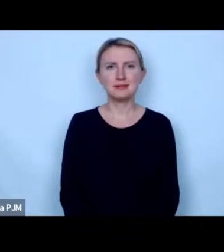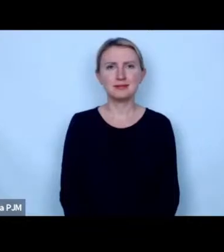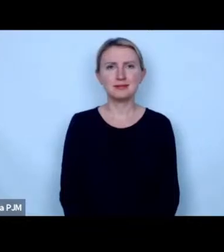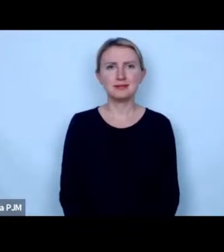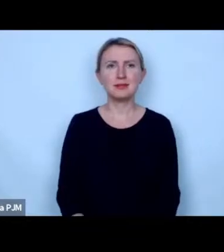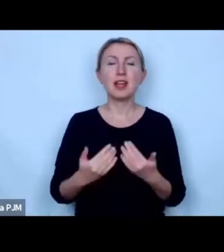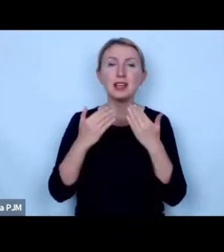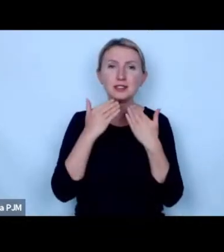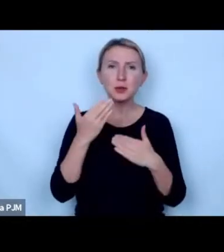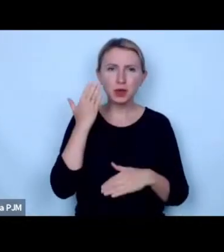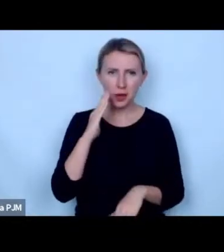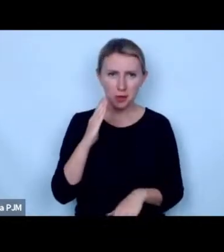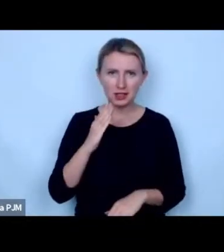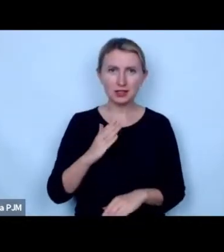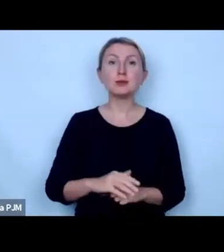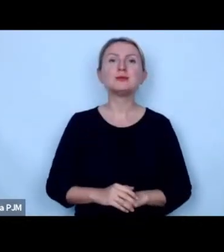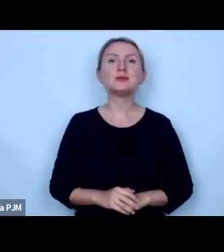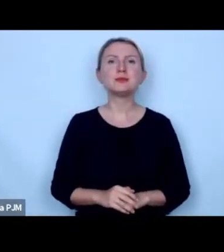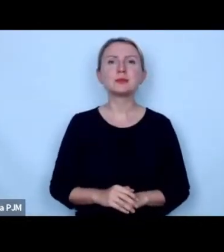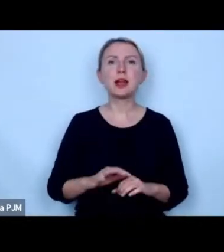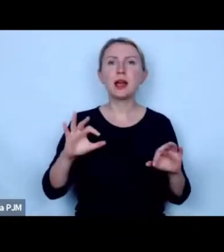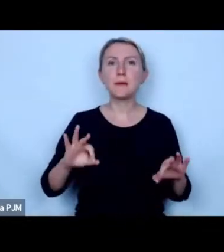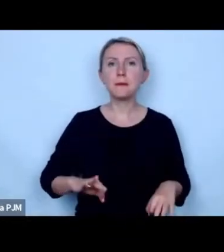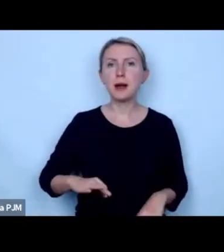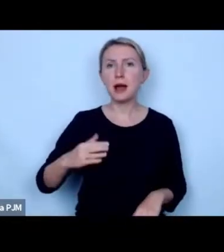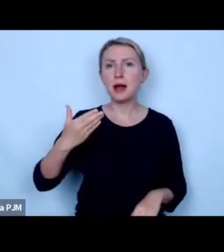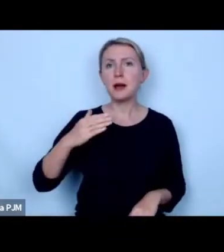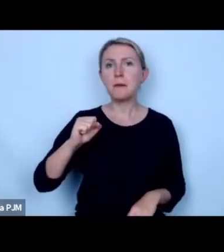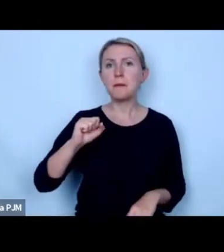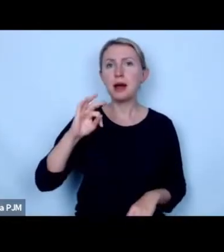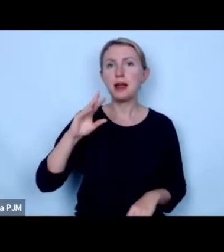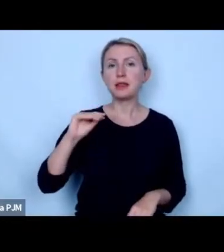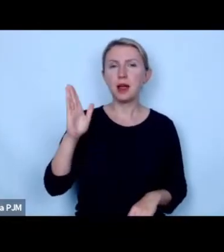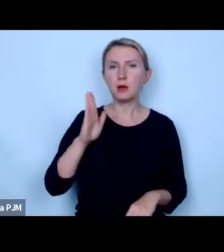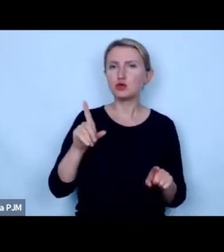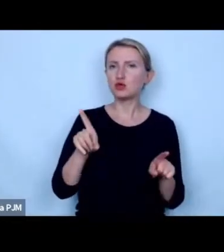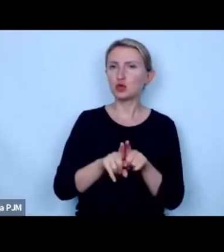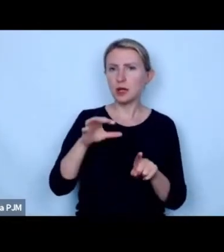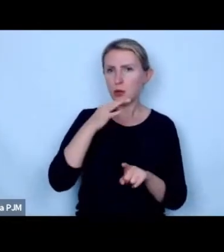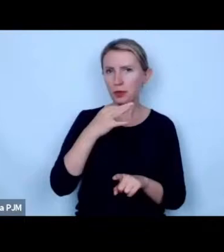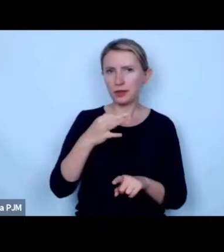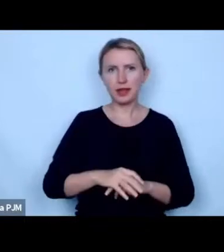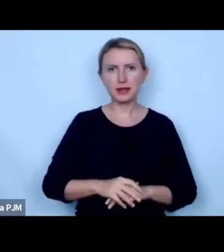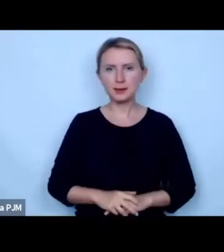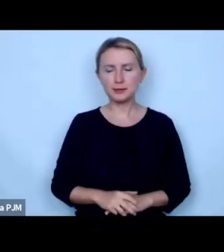dziękuję bardzo za odpowiedź Panie Matoszu do Pana to samo pytanie